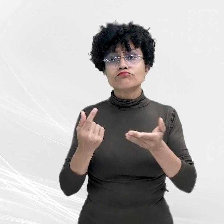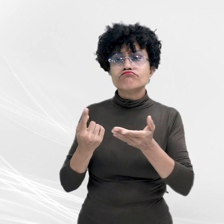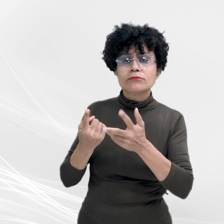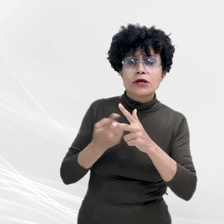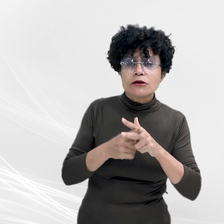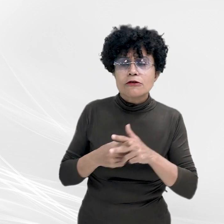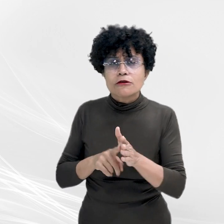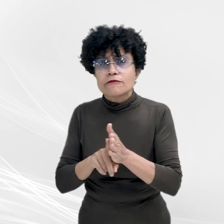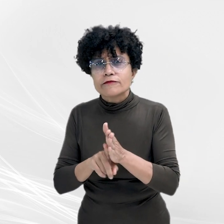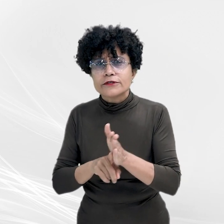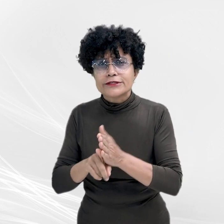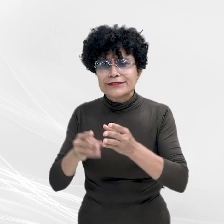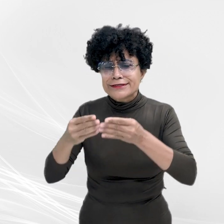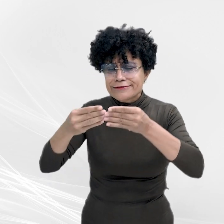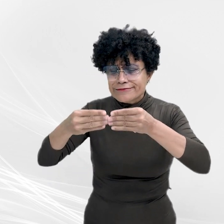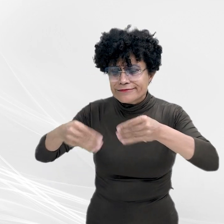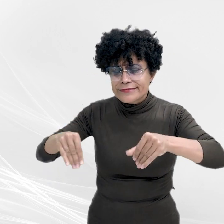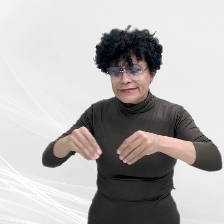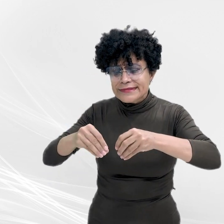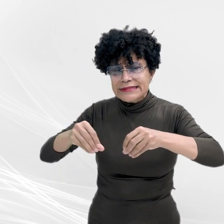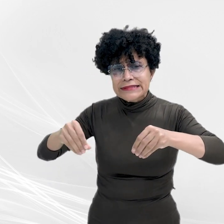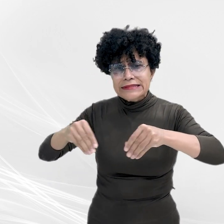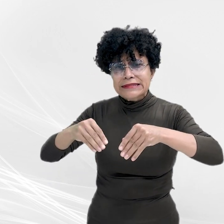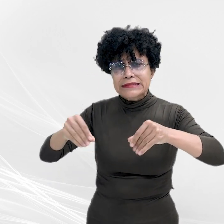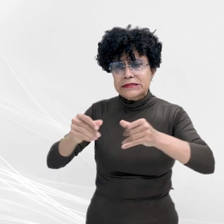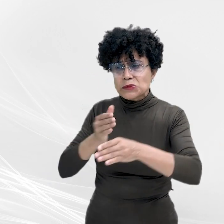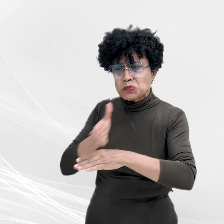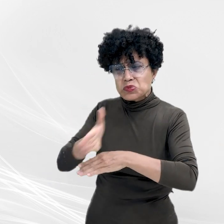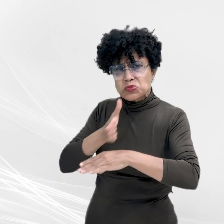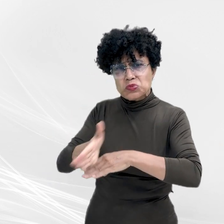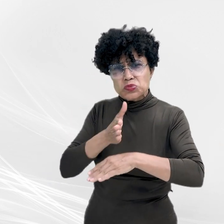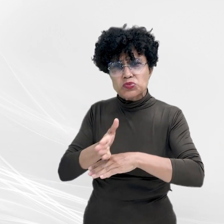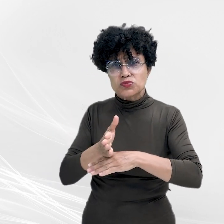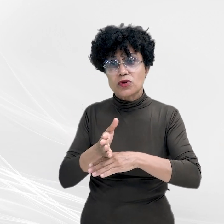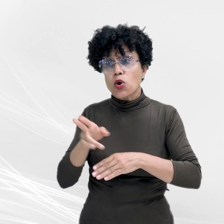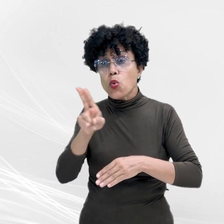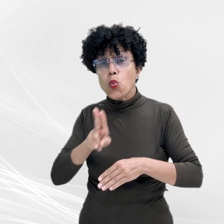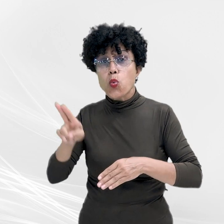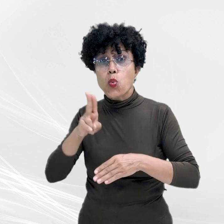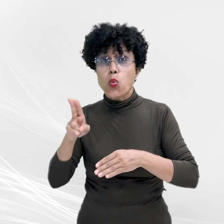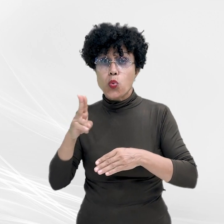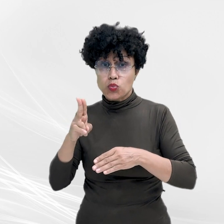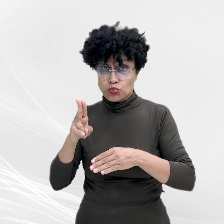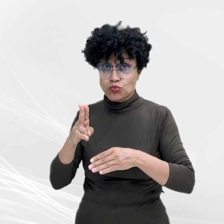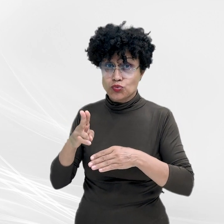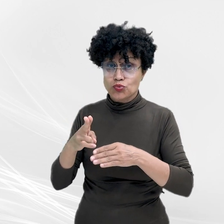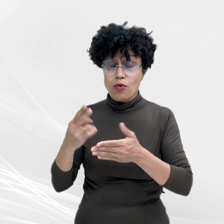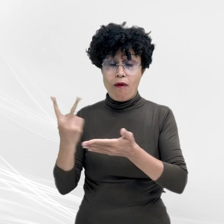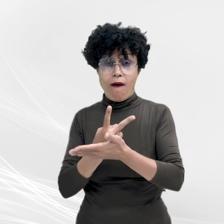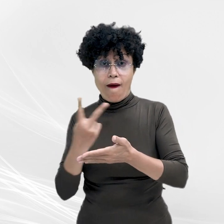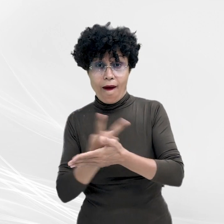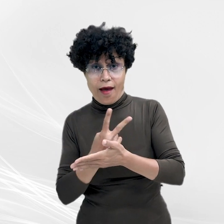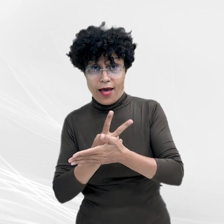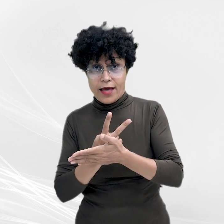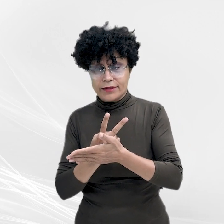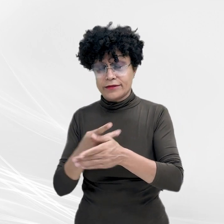degradação ambiental por invasão do parque estadual, a indevida utilização de recursos hídricos e a